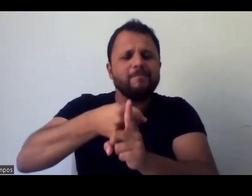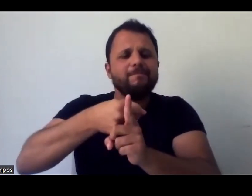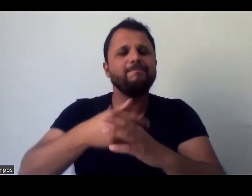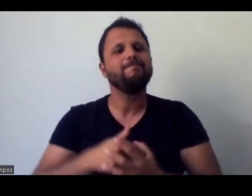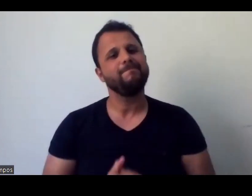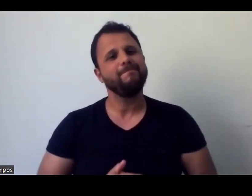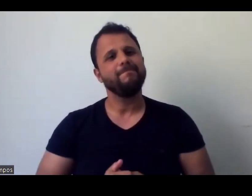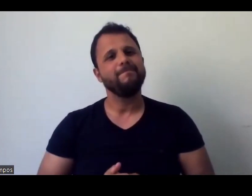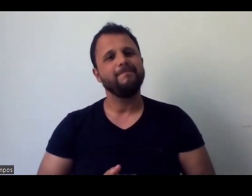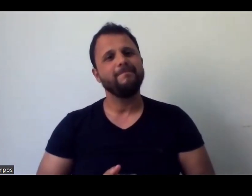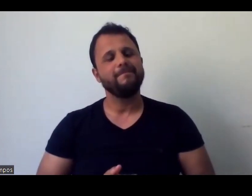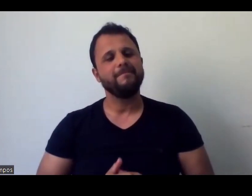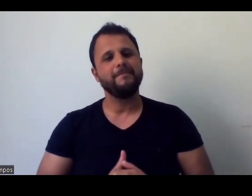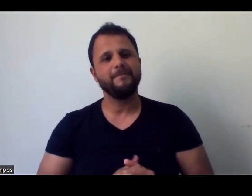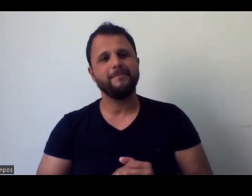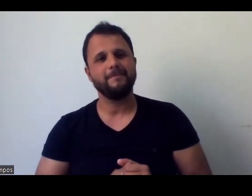Bom,